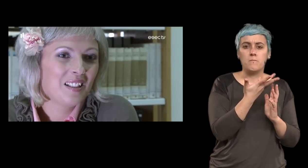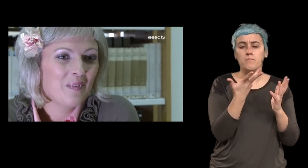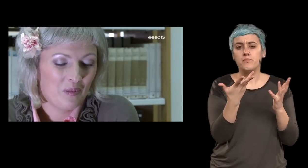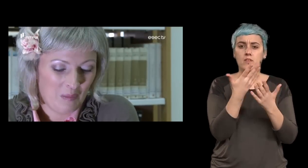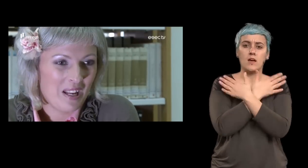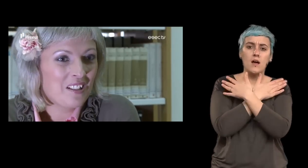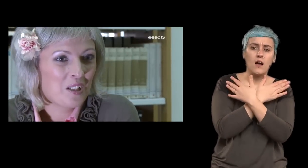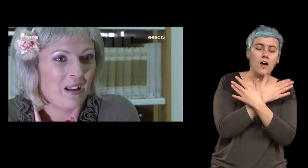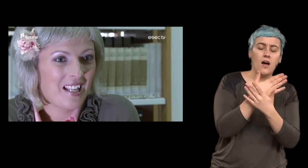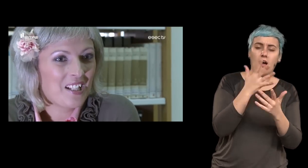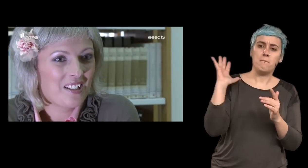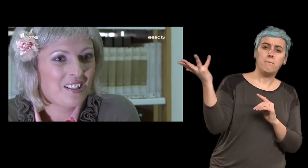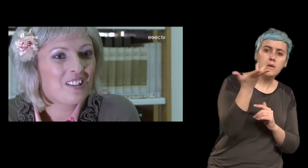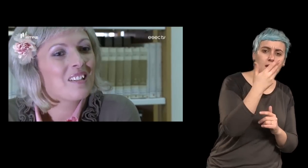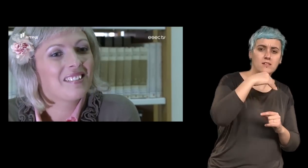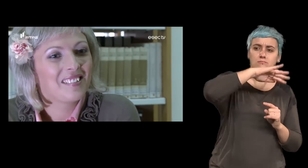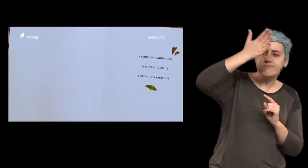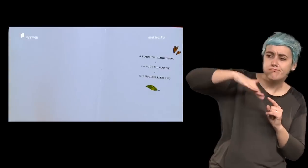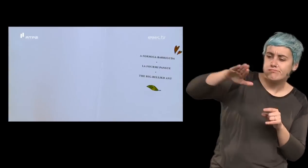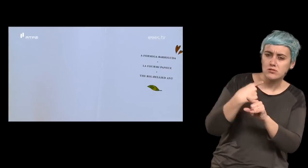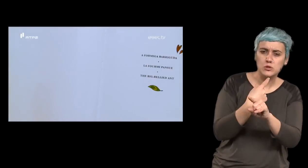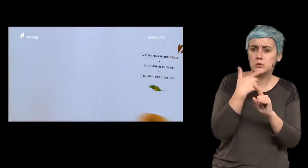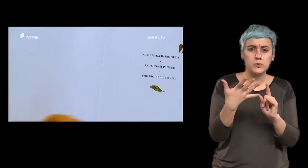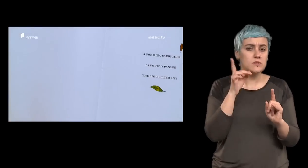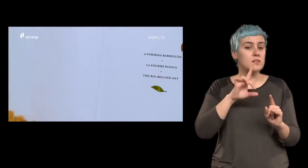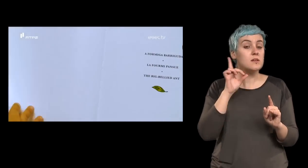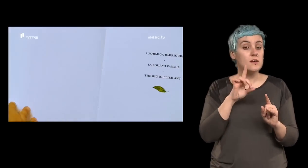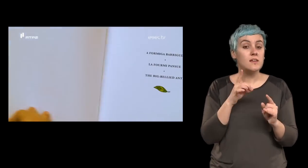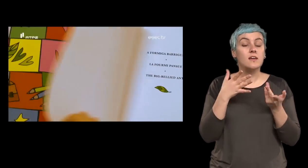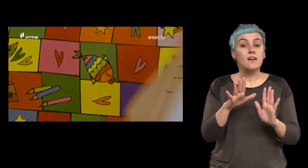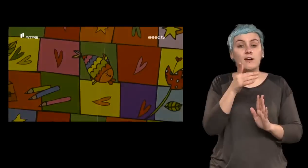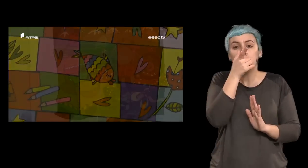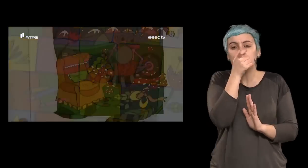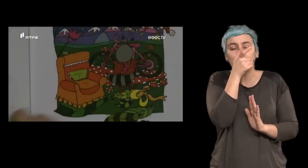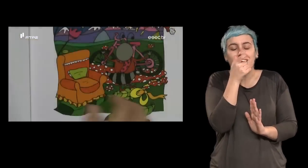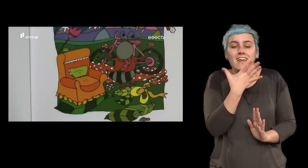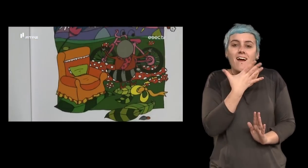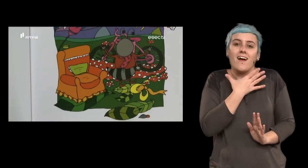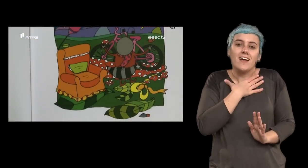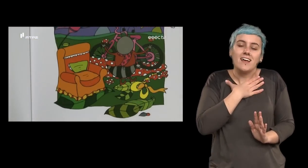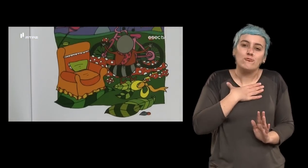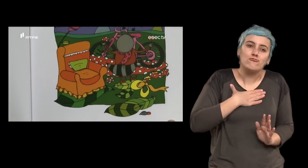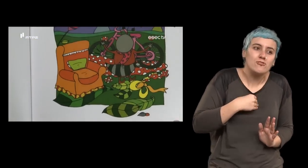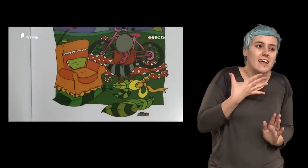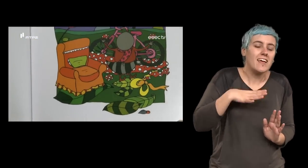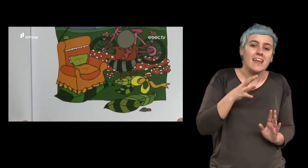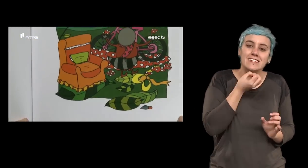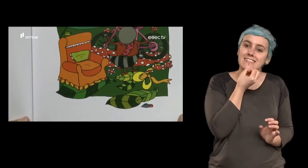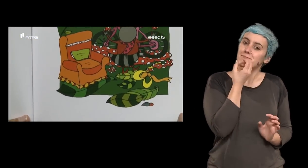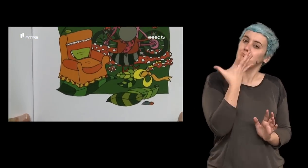dos ambientes das paisagens tenta que a formiguinha fosse muito simpática fosse muito amorosa que tivesse